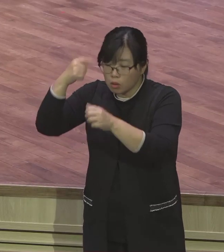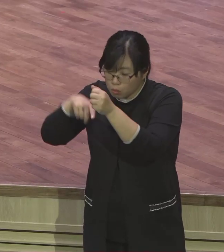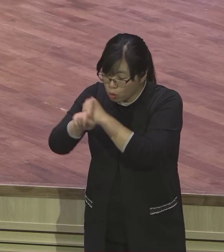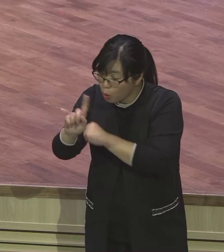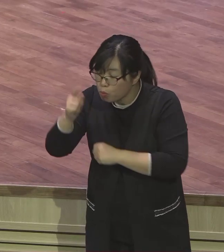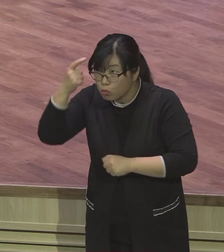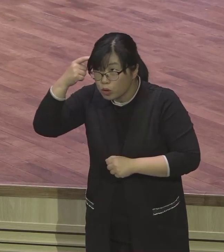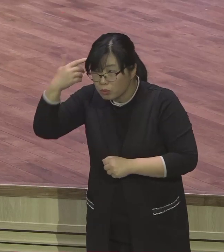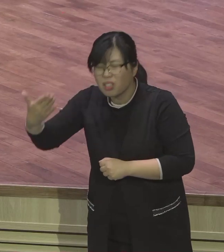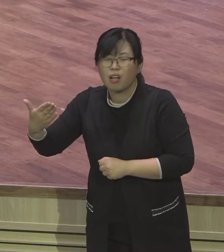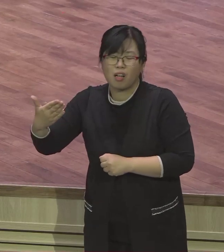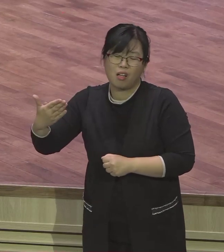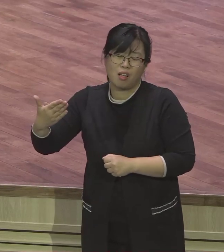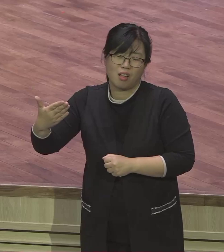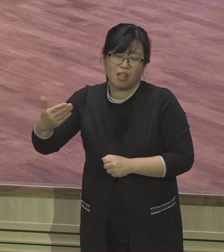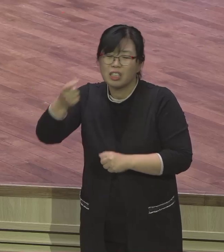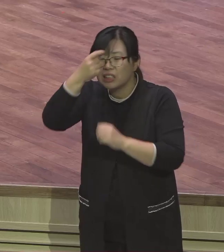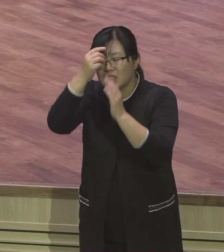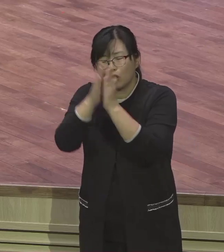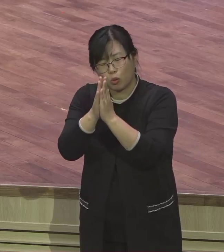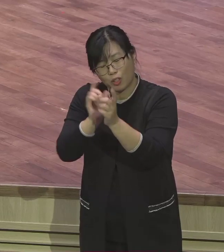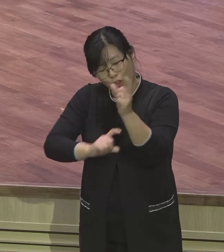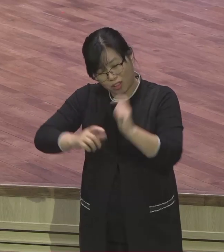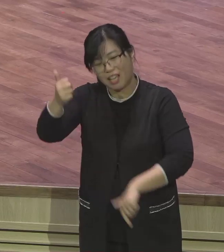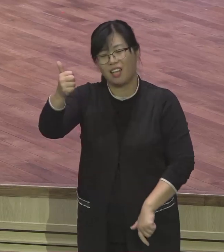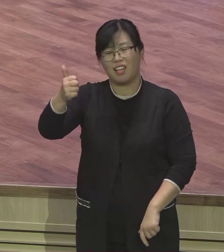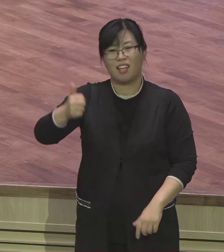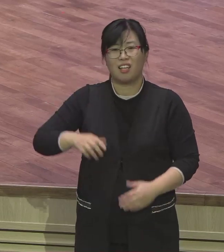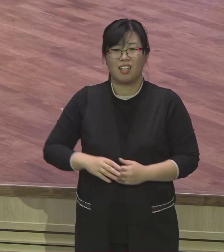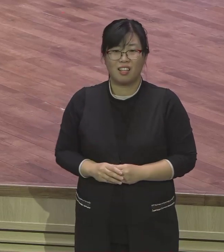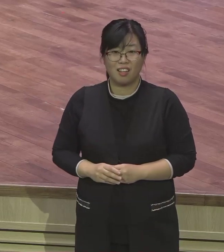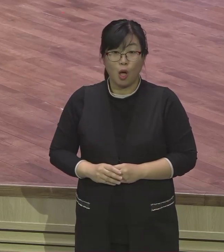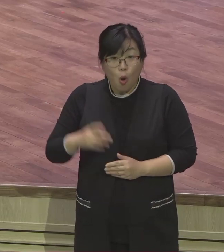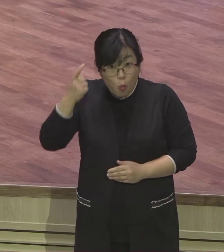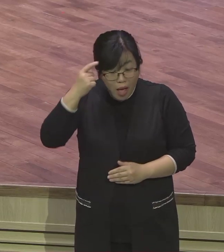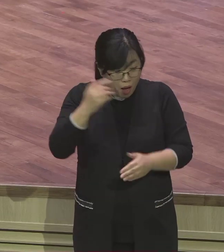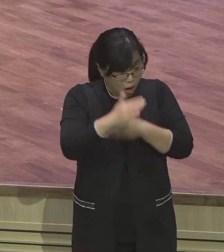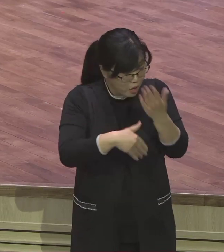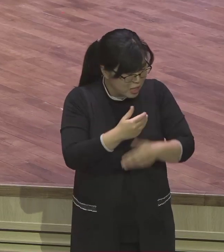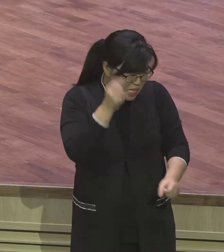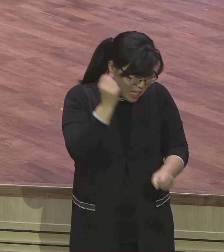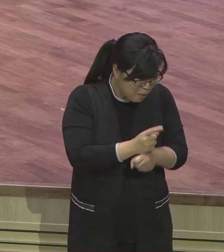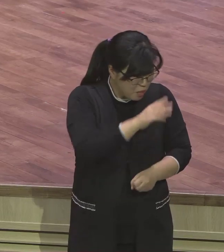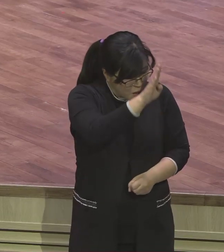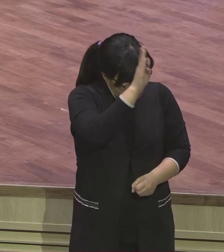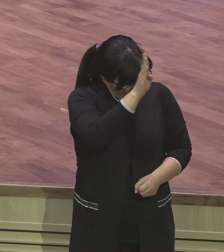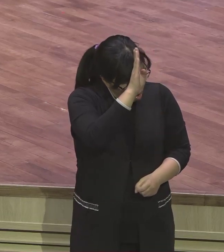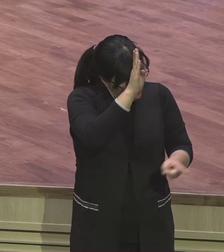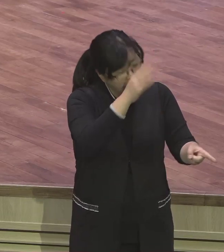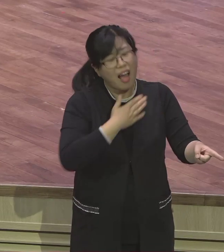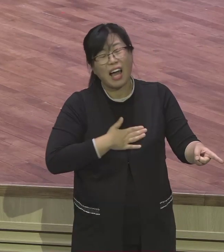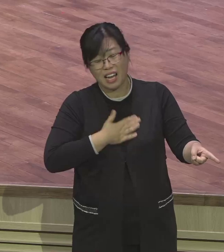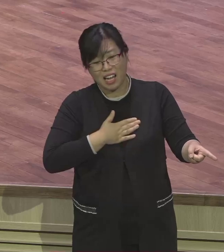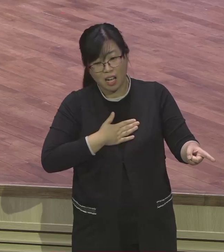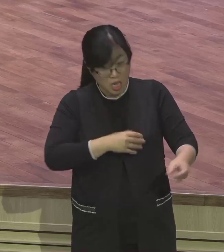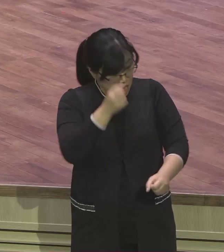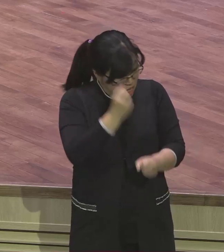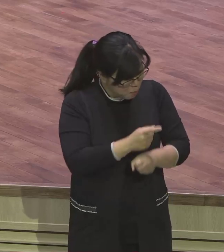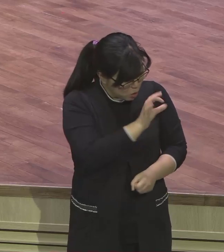눈동자같이 머리카를 세시고 그래서 문제와 사건 권한과 일경 속에서도 오직 여호와의 뜻만이 완전히